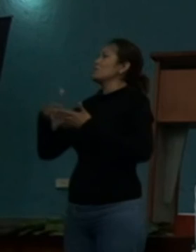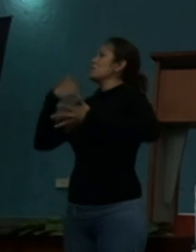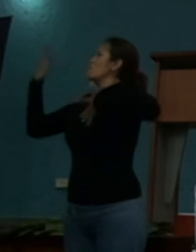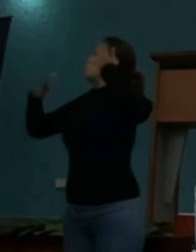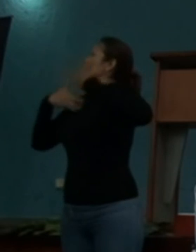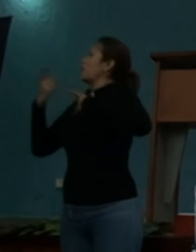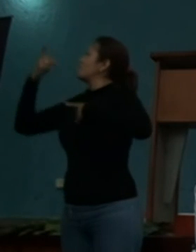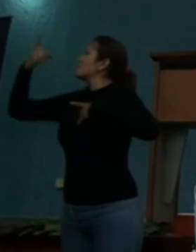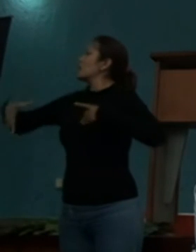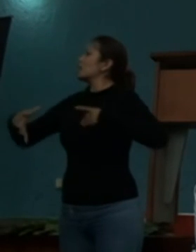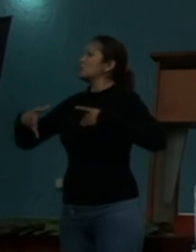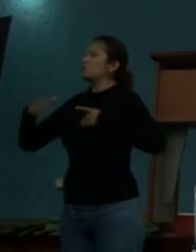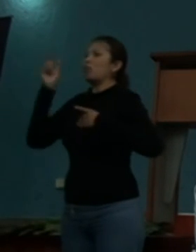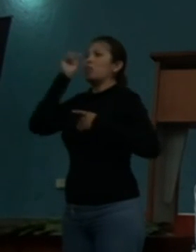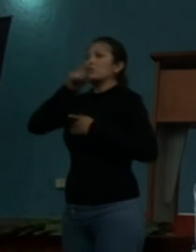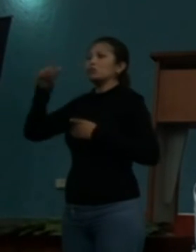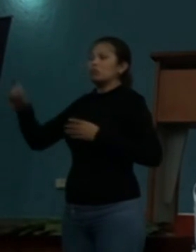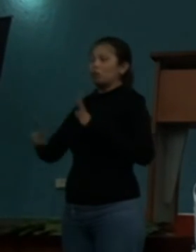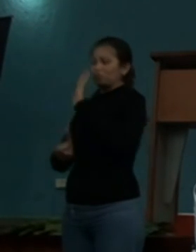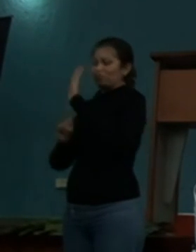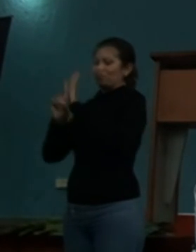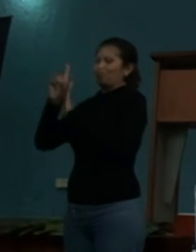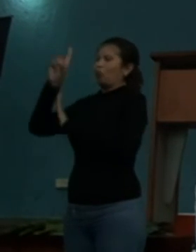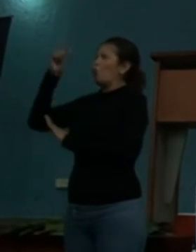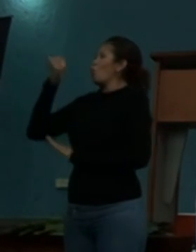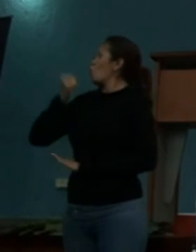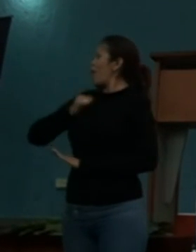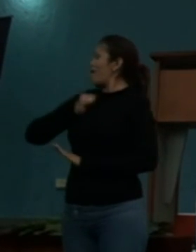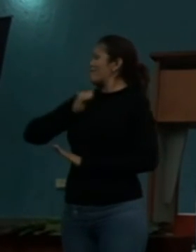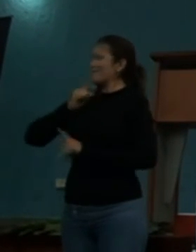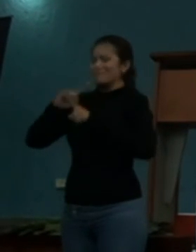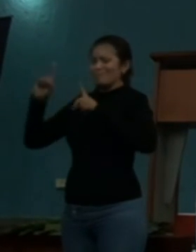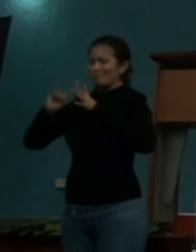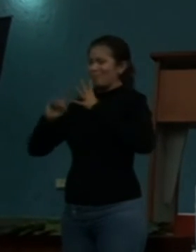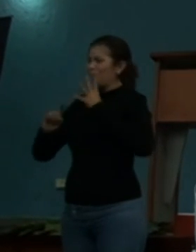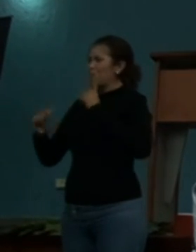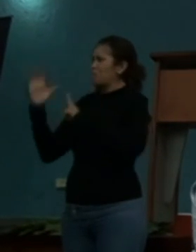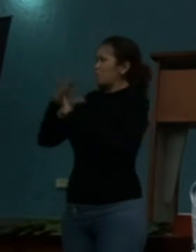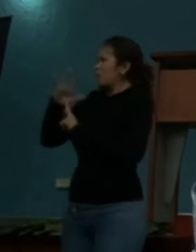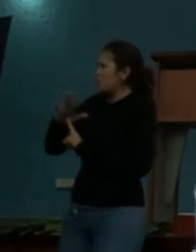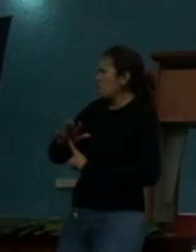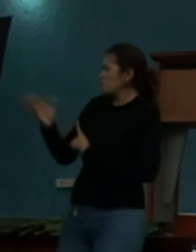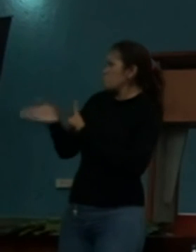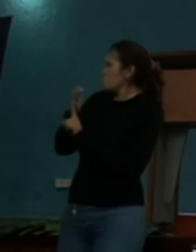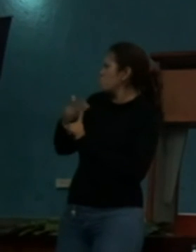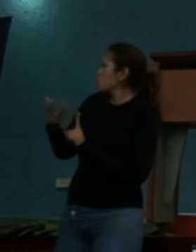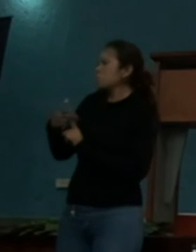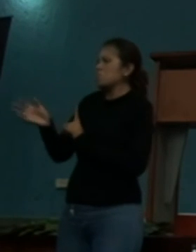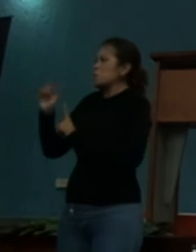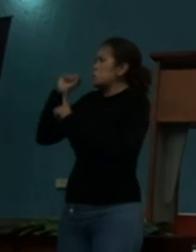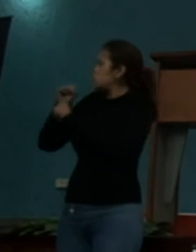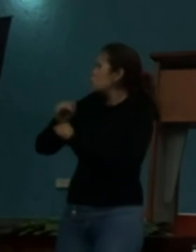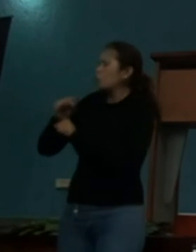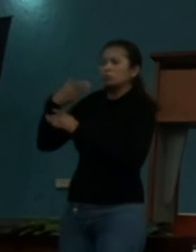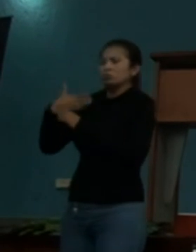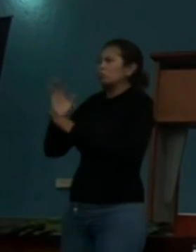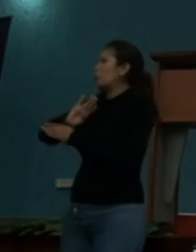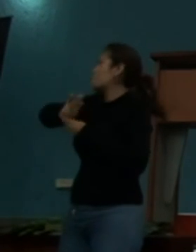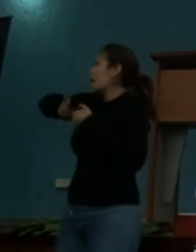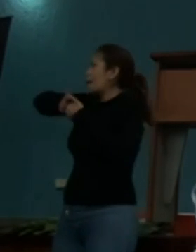de su derecho y la eliminación de cualquier forma de discriminación fundada en su condición.